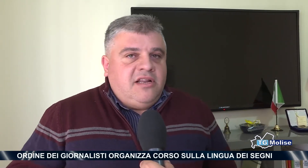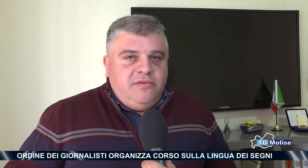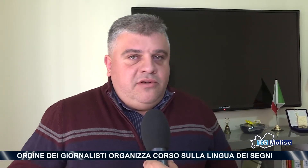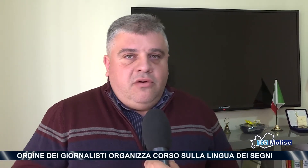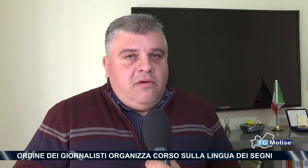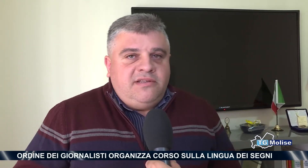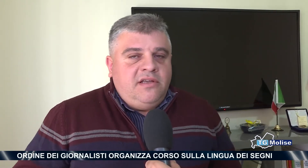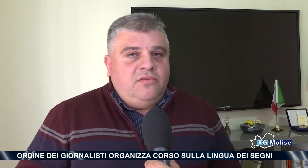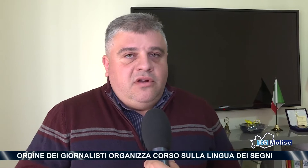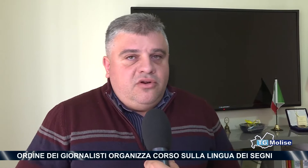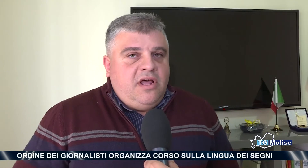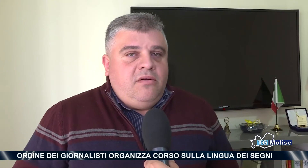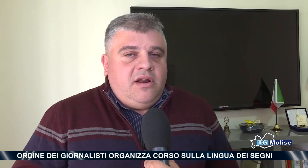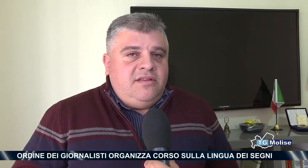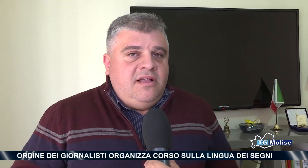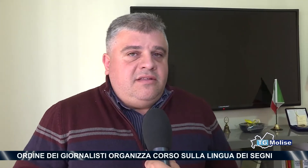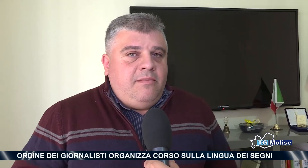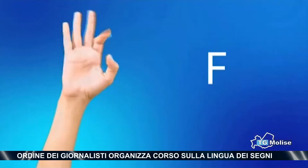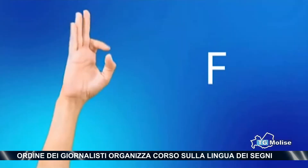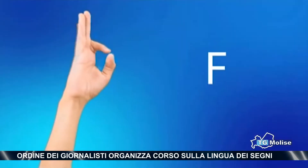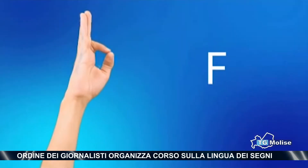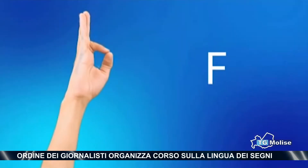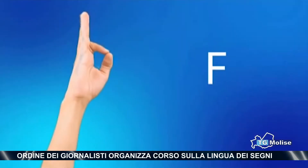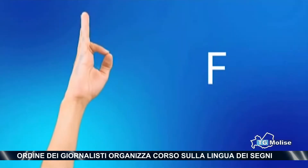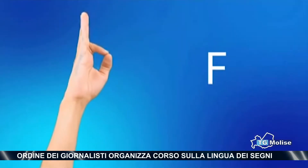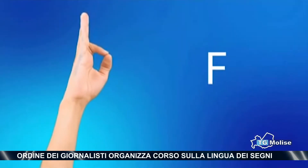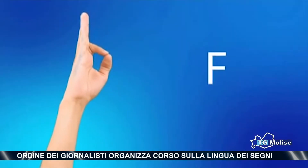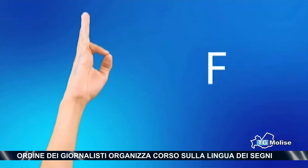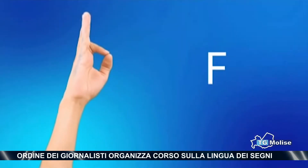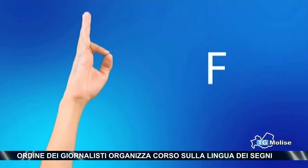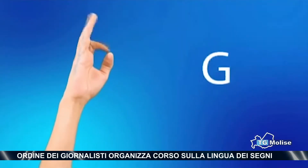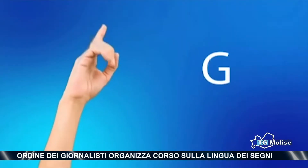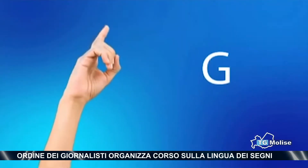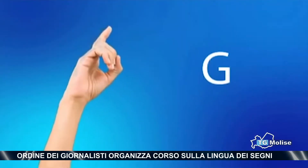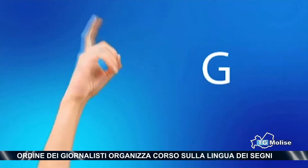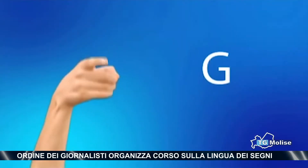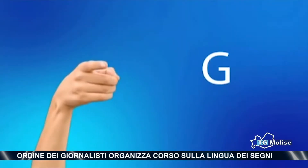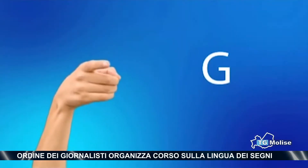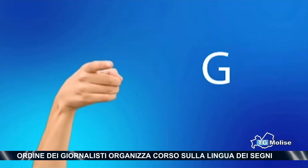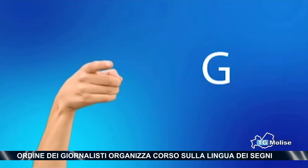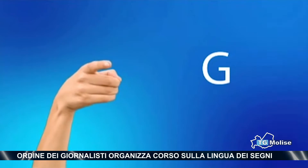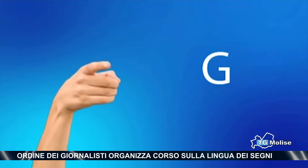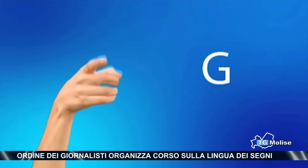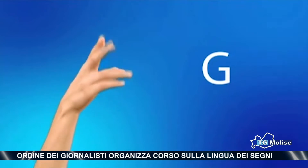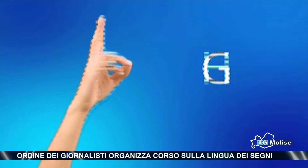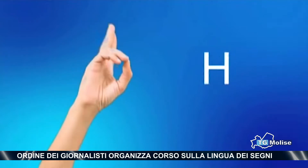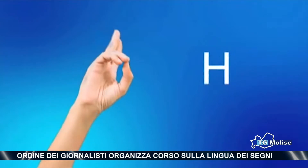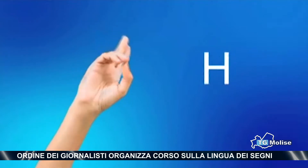trasmissione qualsiasi interregionale o una rassegna stampa per la lingua dei segni, per queste persone che hanno gli stessi nostri diritti e che sono